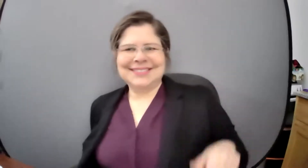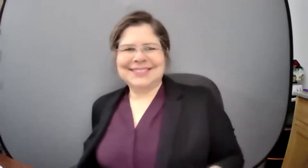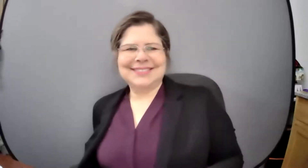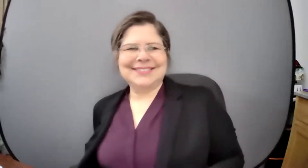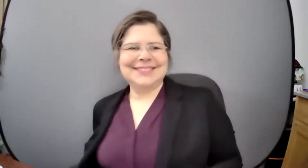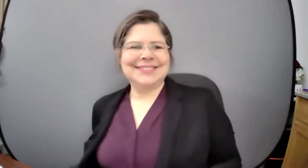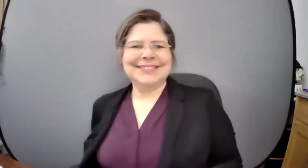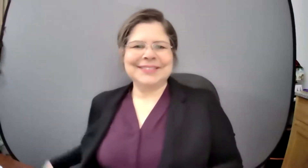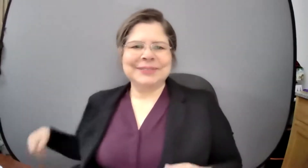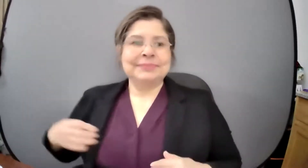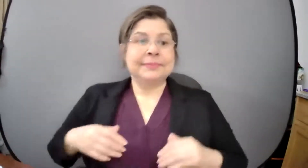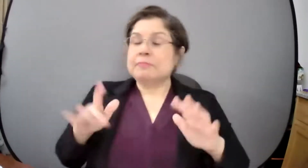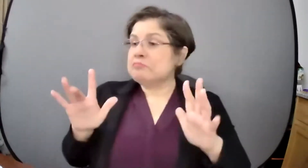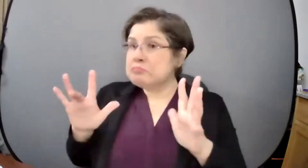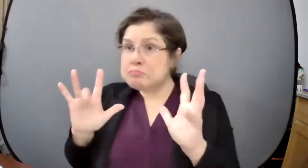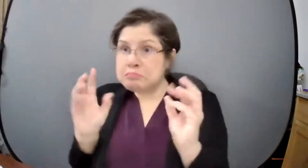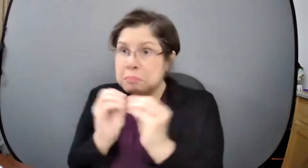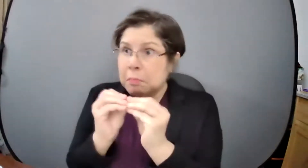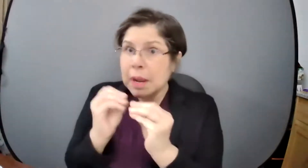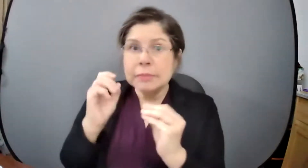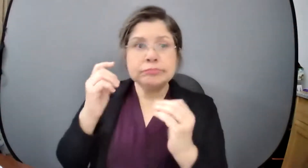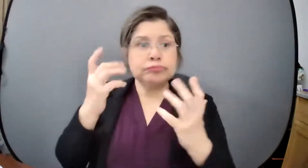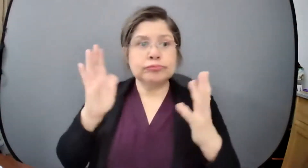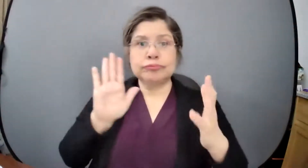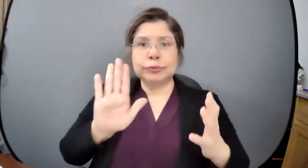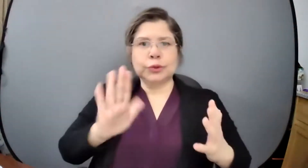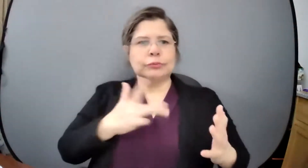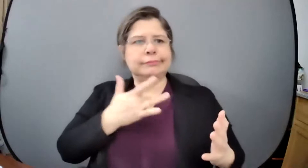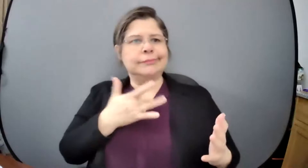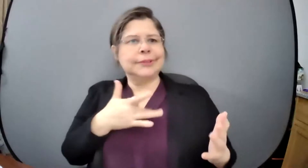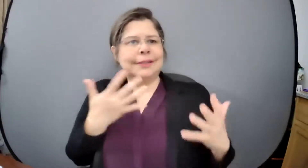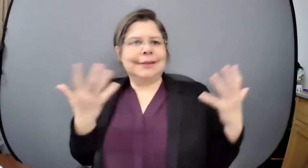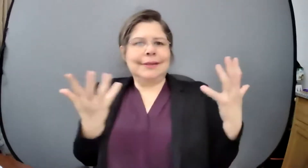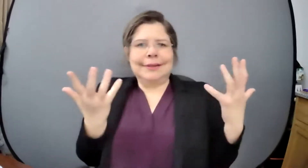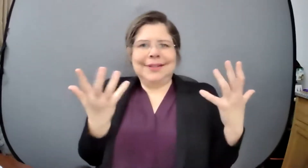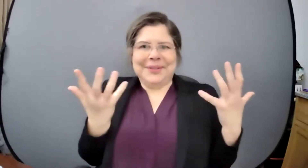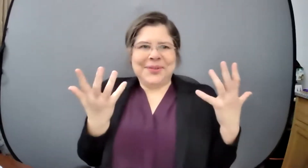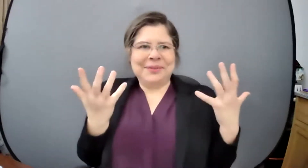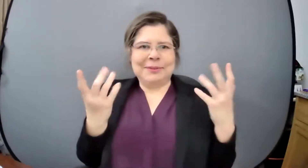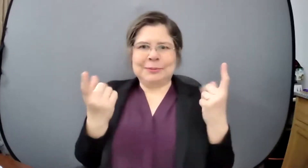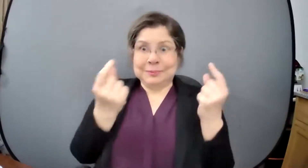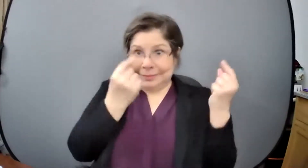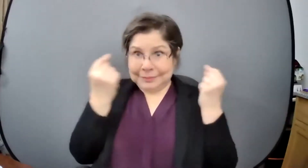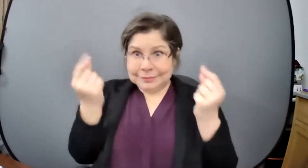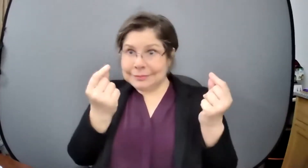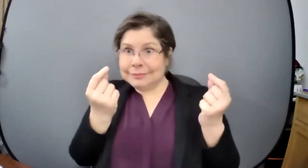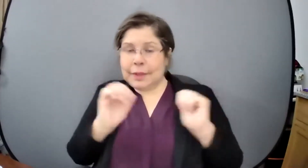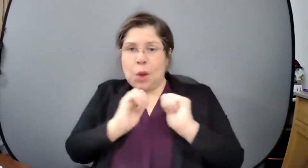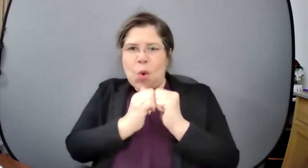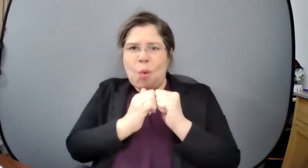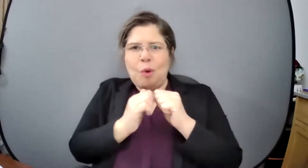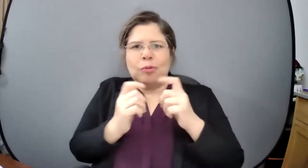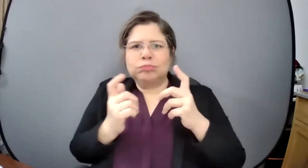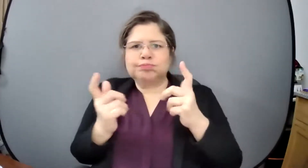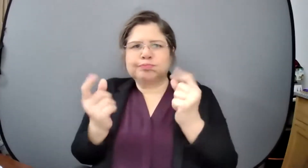si alguien tiene alguna reacción a qué ideas adicionales tienen de cómo usar el contenido de aquí nos